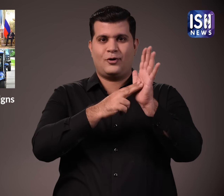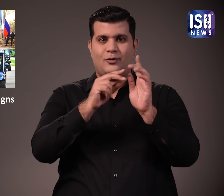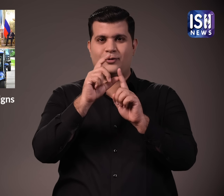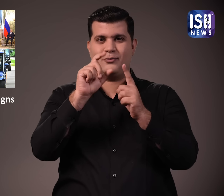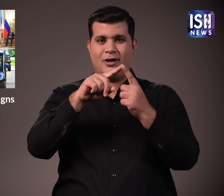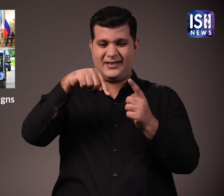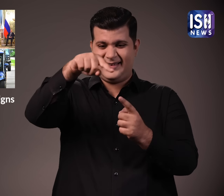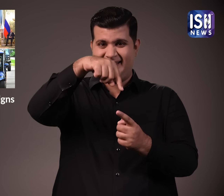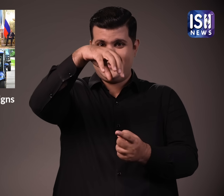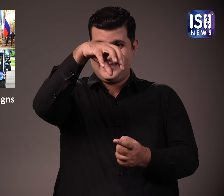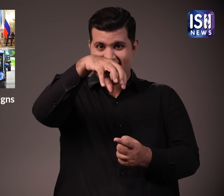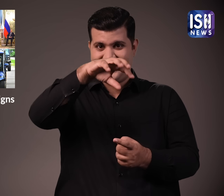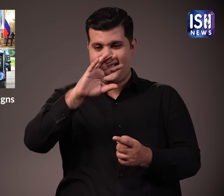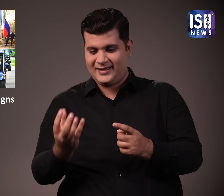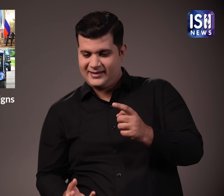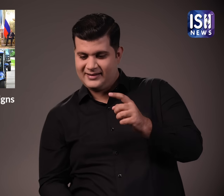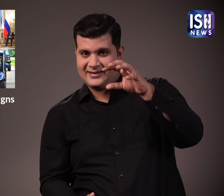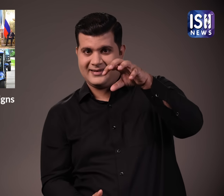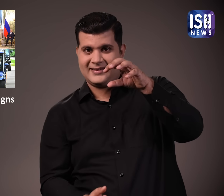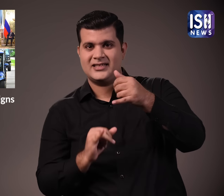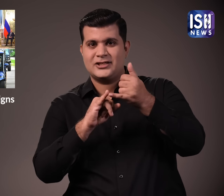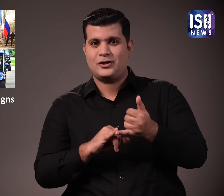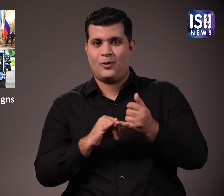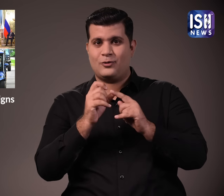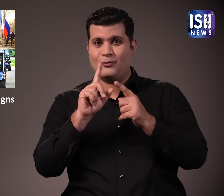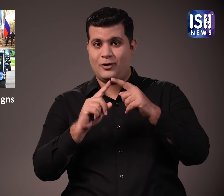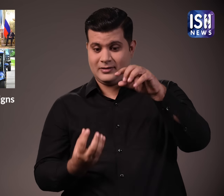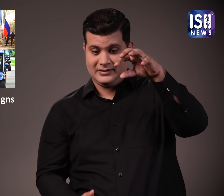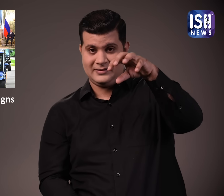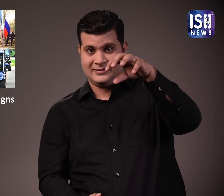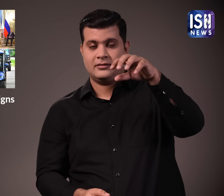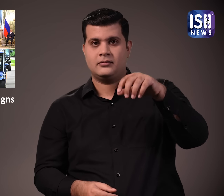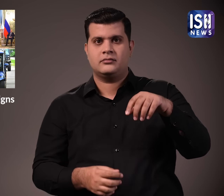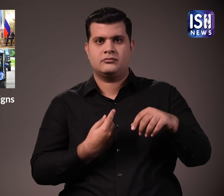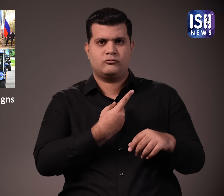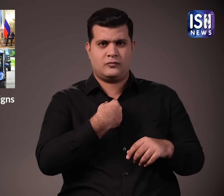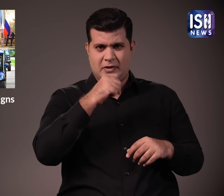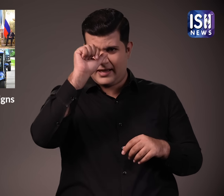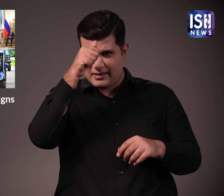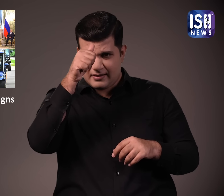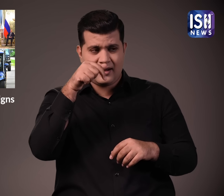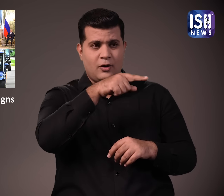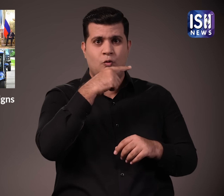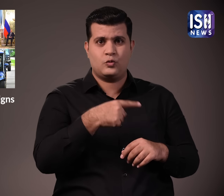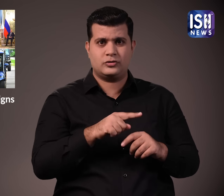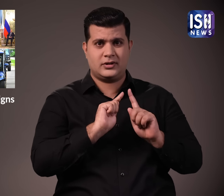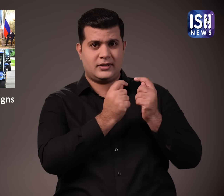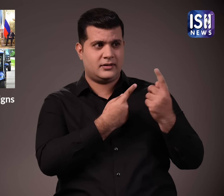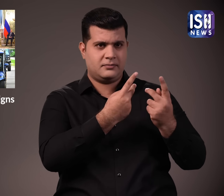सयोग करने और अनुसंदान करने का वादा करते हुए एक समझोता ग्यापन पर हस्ताक्षर किये